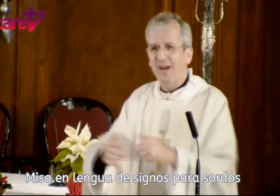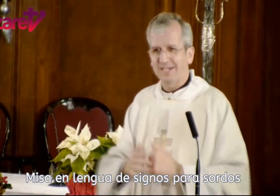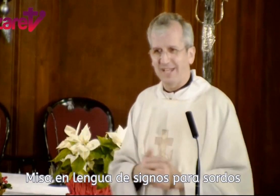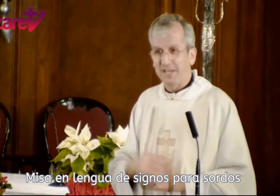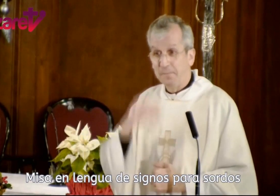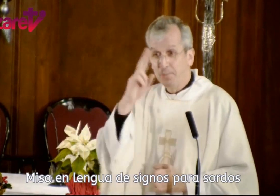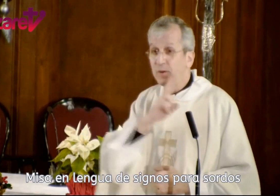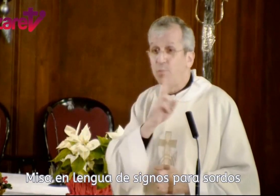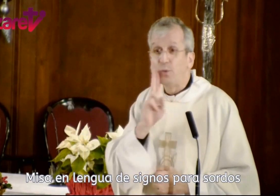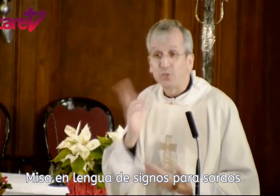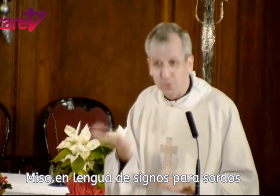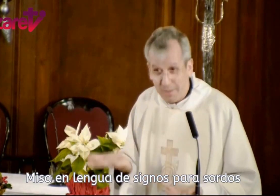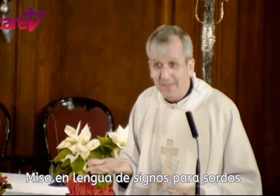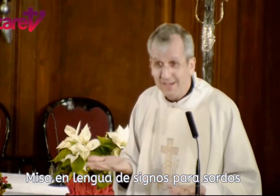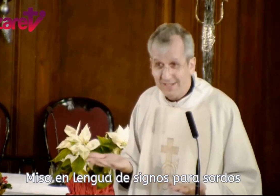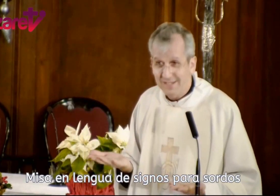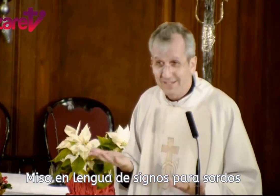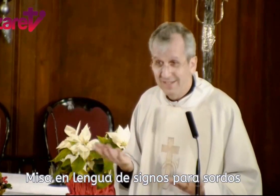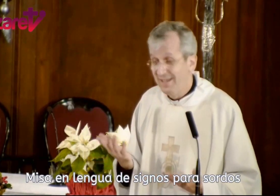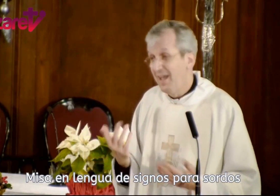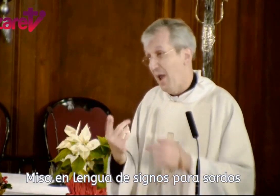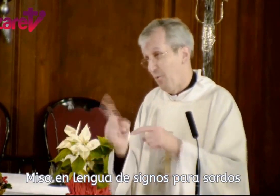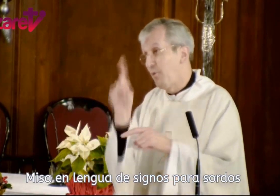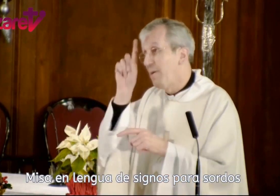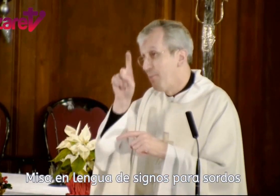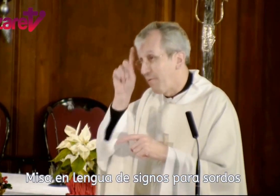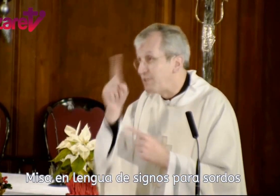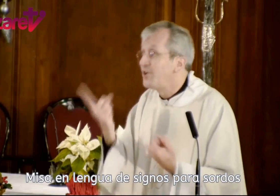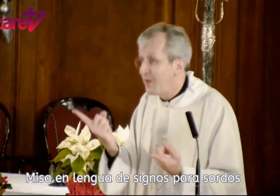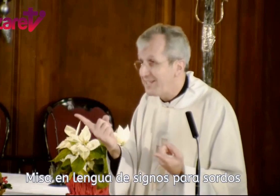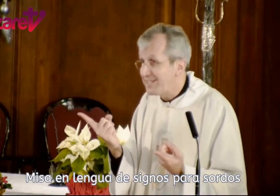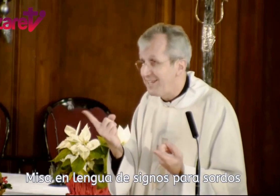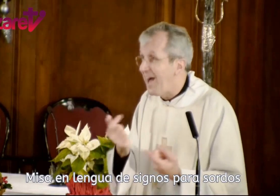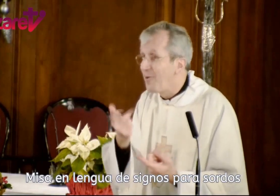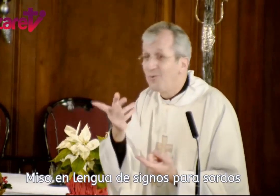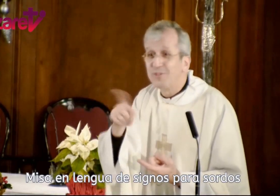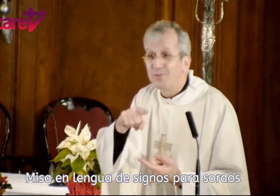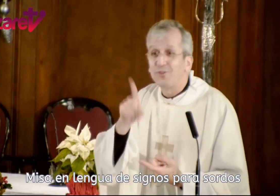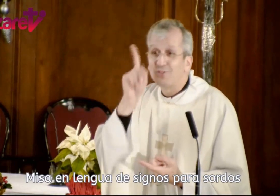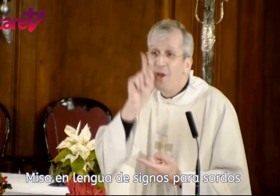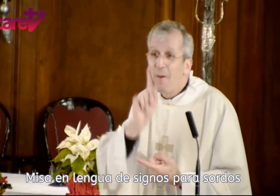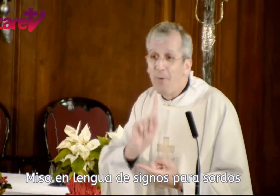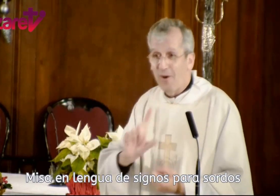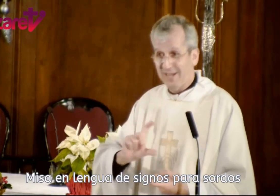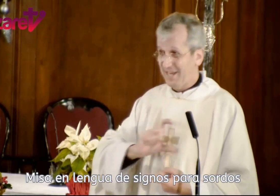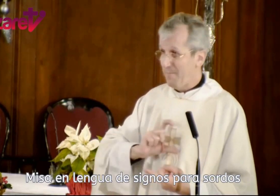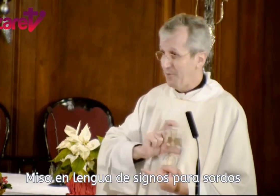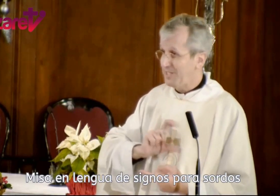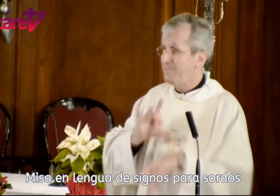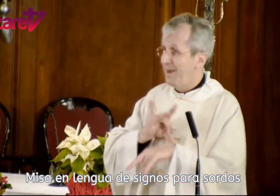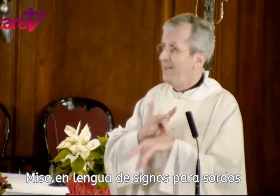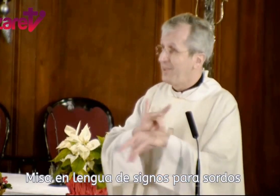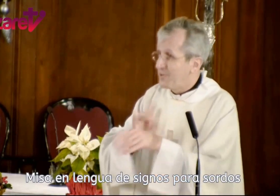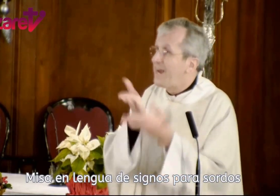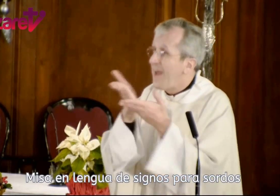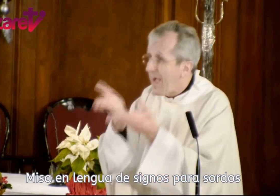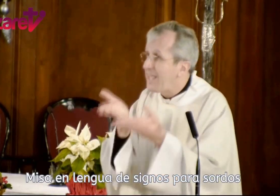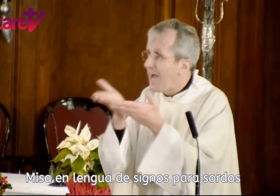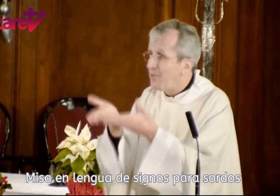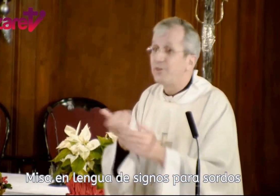hasta aquí, nuestros padres, a lo mejor profesores, algunos de vosotros monjas de la Purísima que os han guiado y